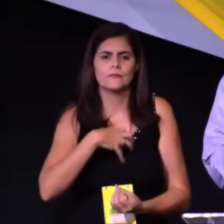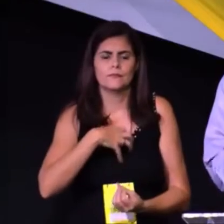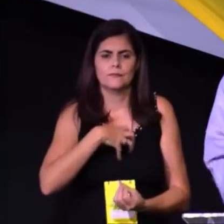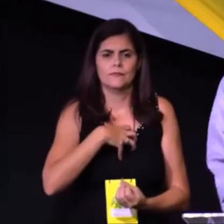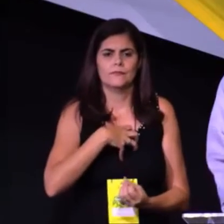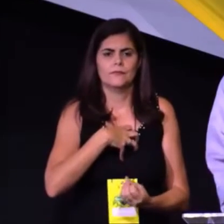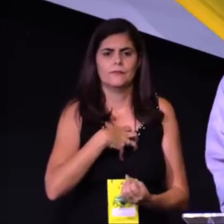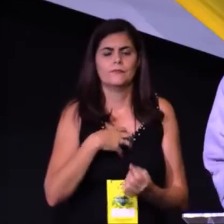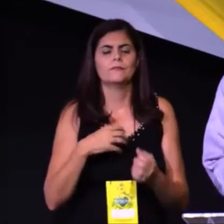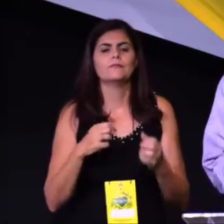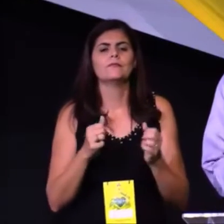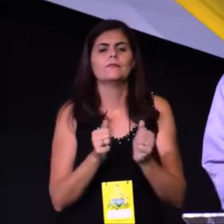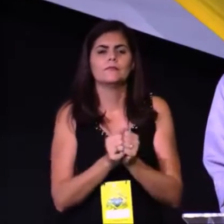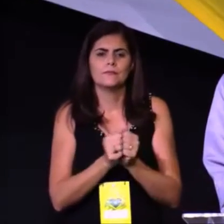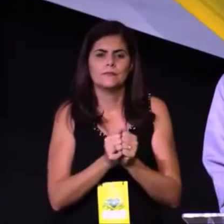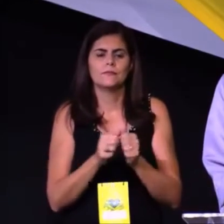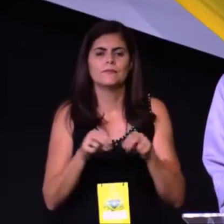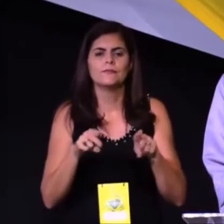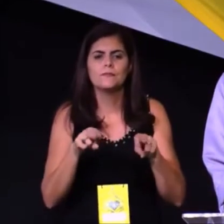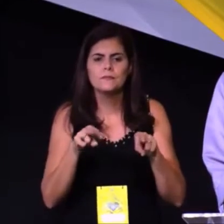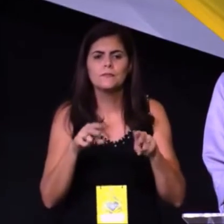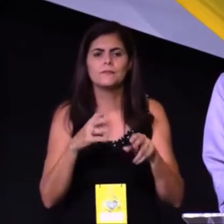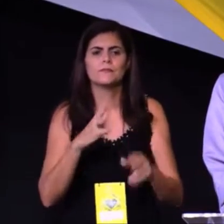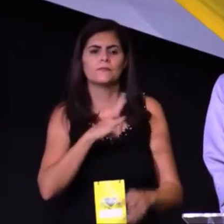frequência amorosa.